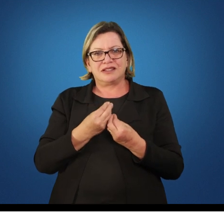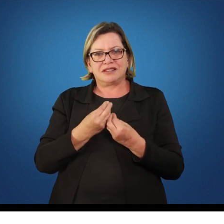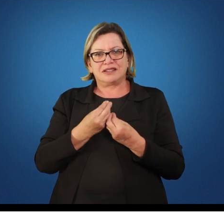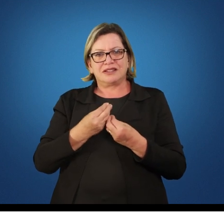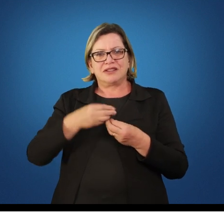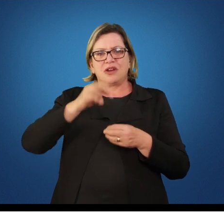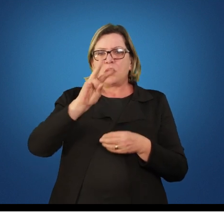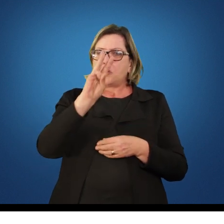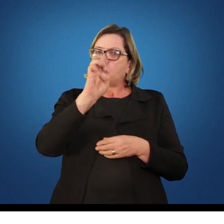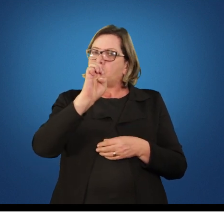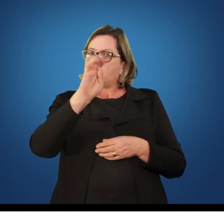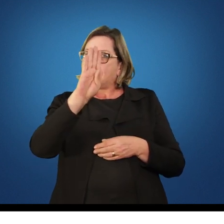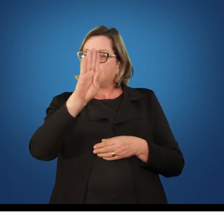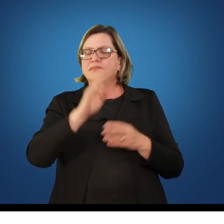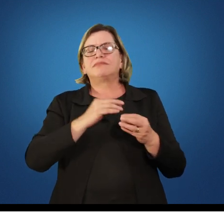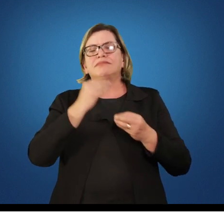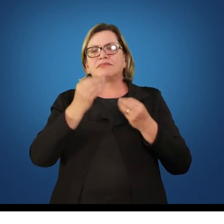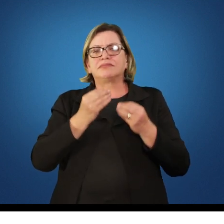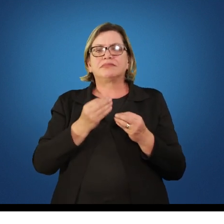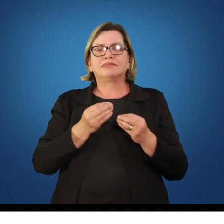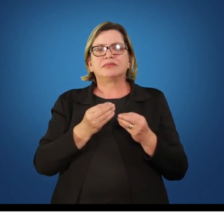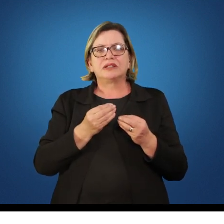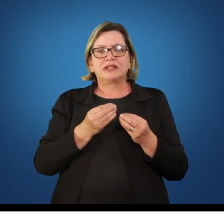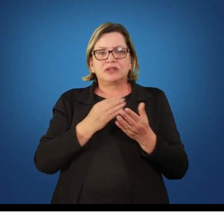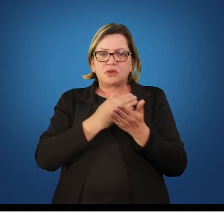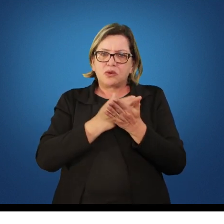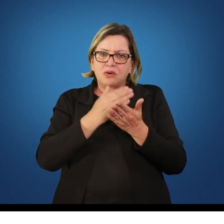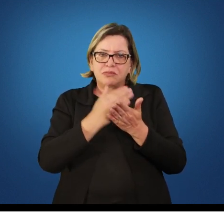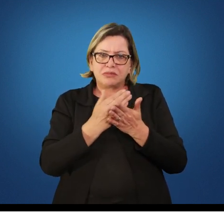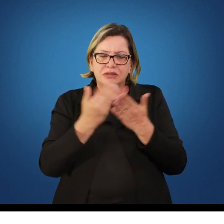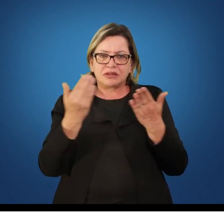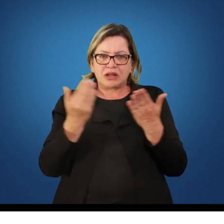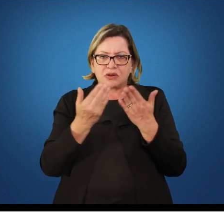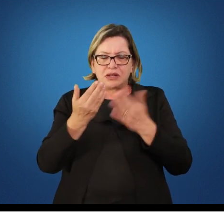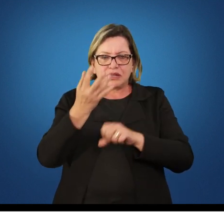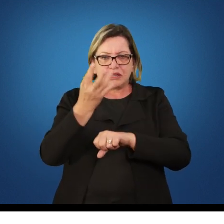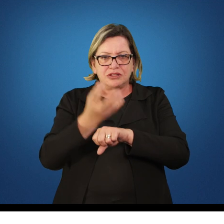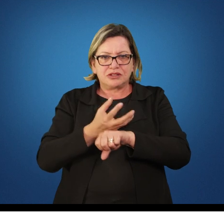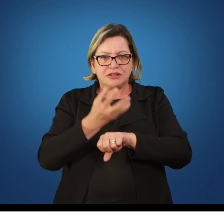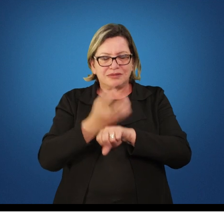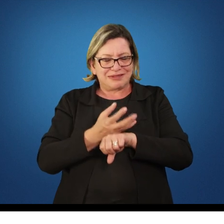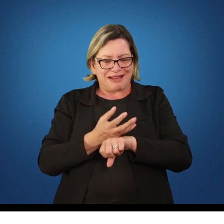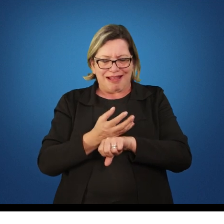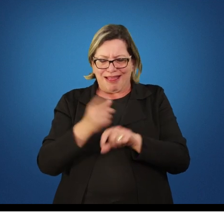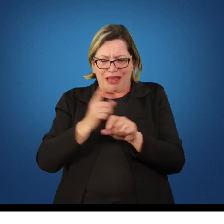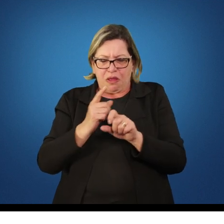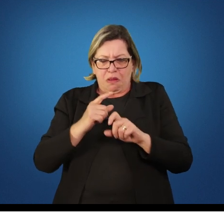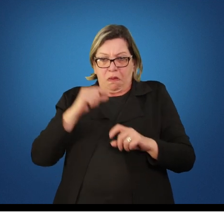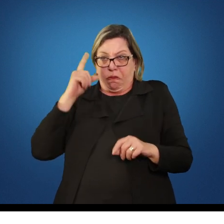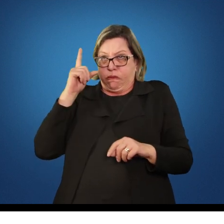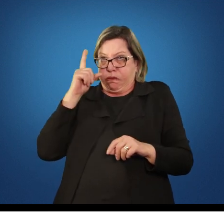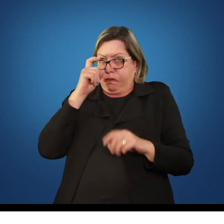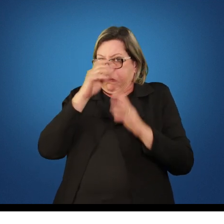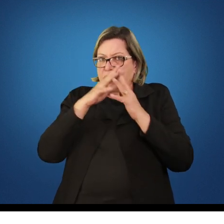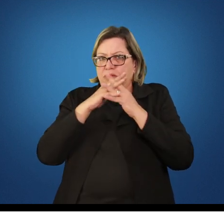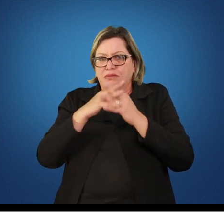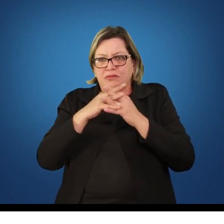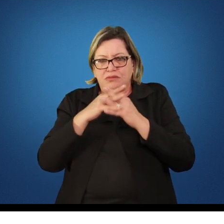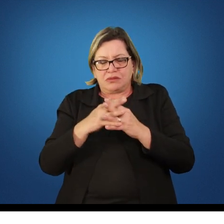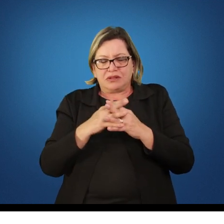né e de início seria essa disciplina não é nenhum monstro certa cabeça só esse nome pedagogia já